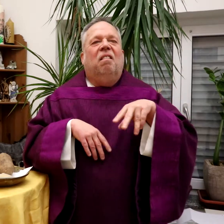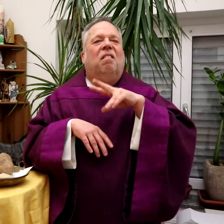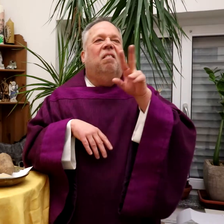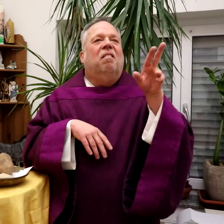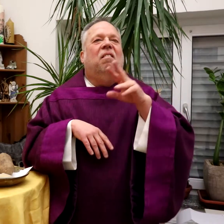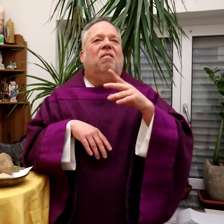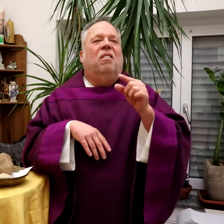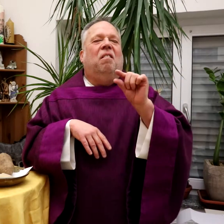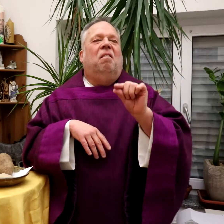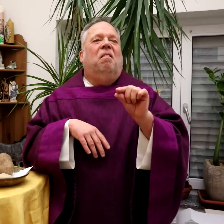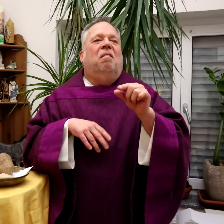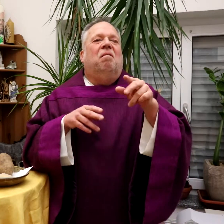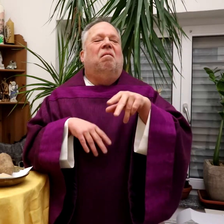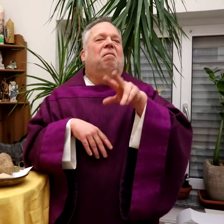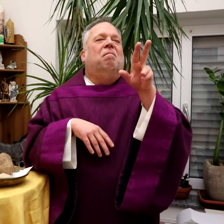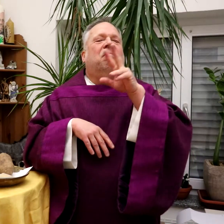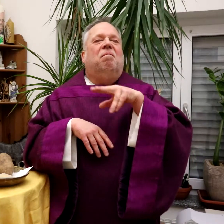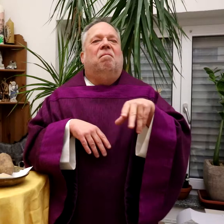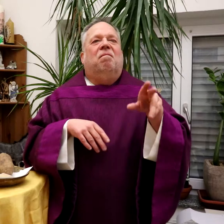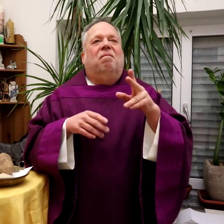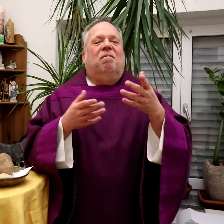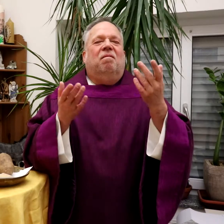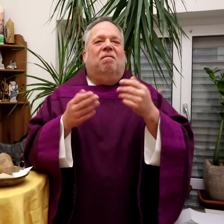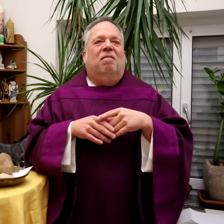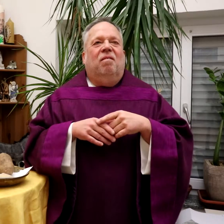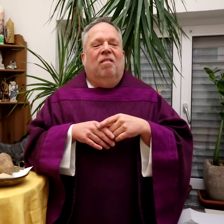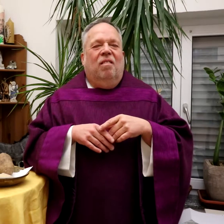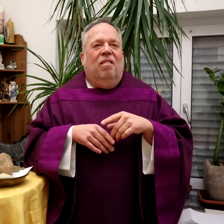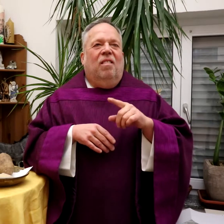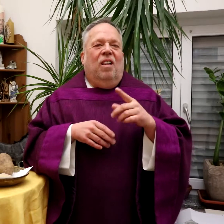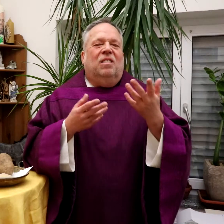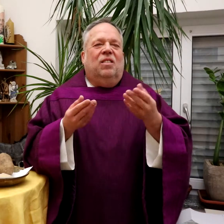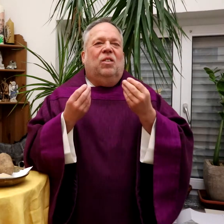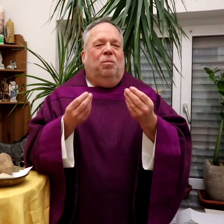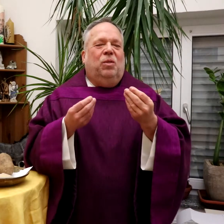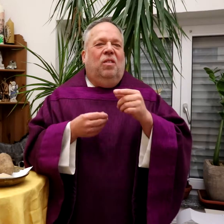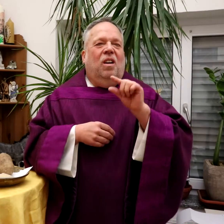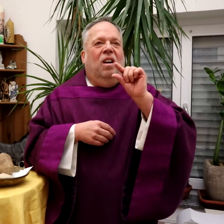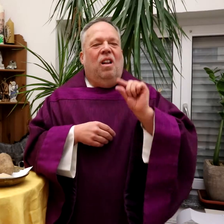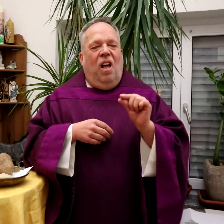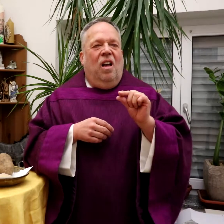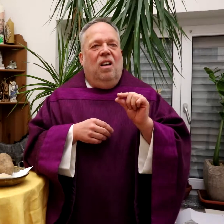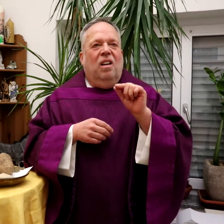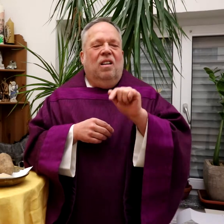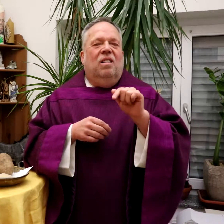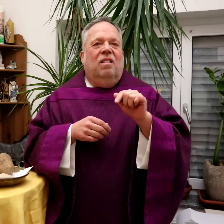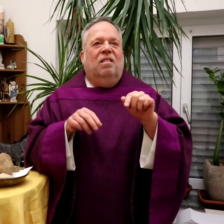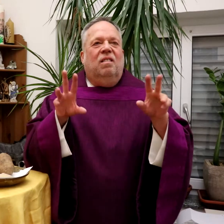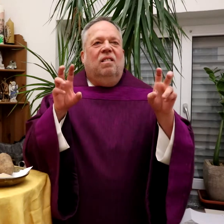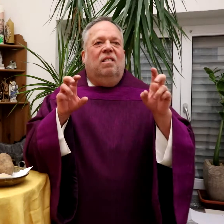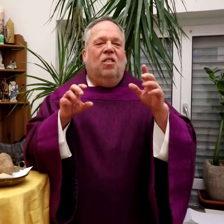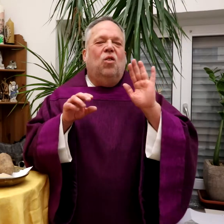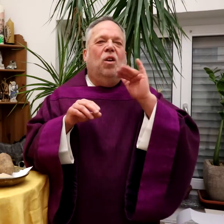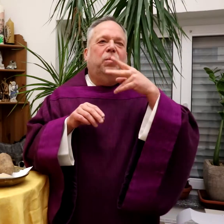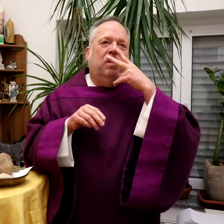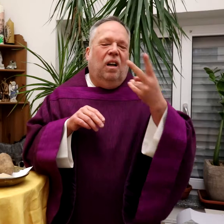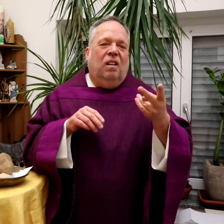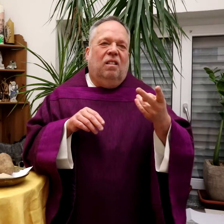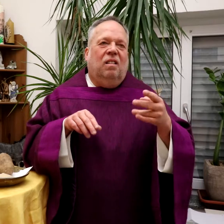Wir nehmen sie manchmal gar nicht richtig wahr, weil sie so klein sind. Das ist ganz oft so. Wenn die ganz, ganz winzig sind,